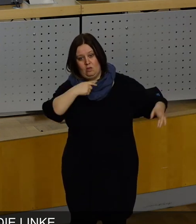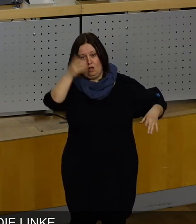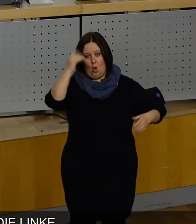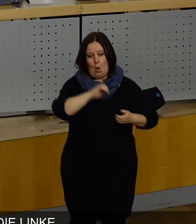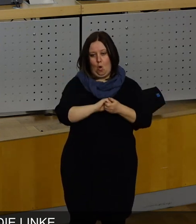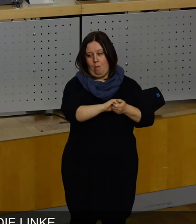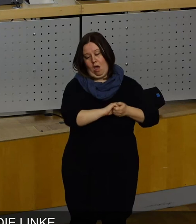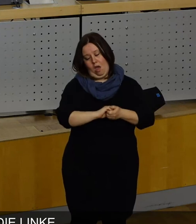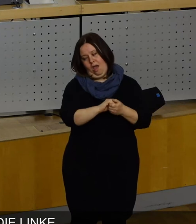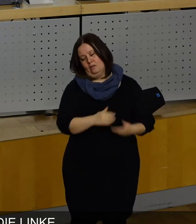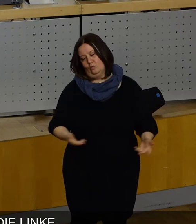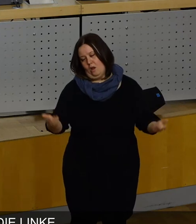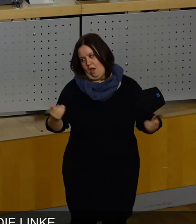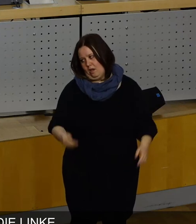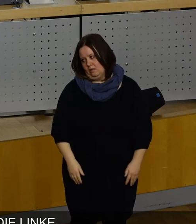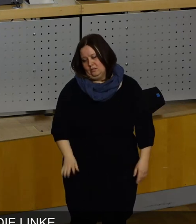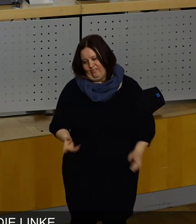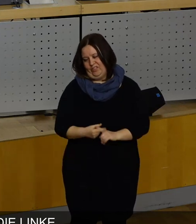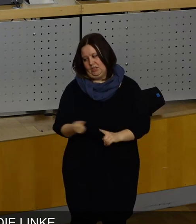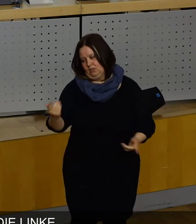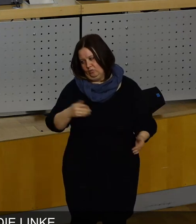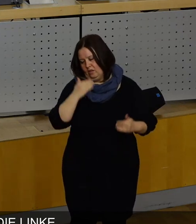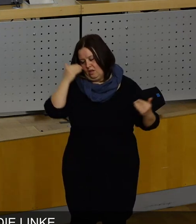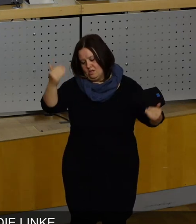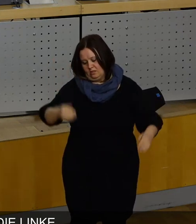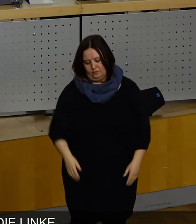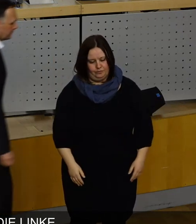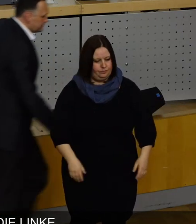Kungelei. Mit Verlaub, das ist der Treppenwitz der Geschichte. Vielen Dank.